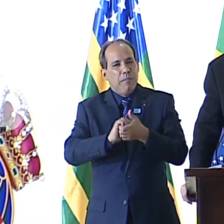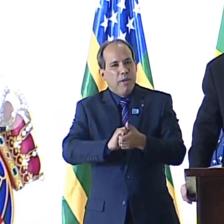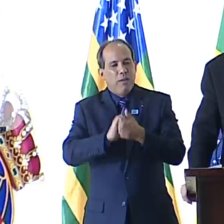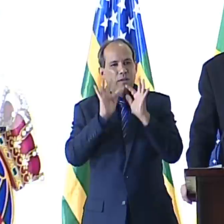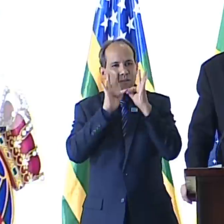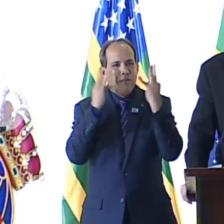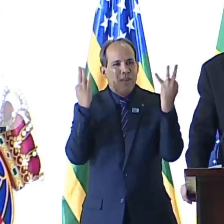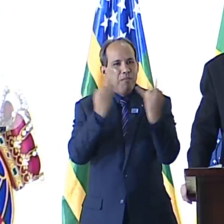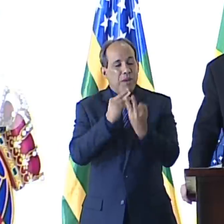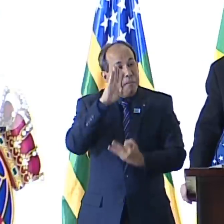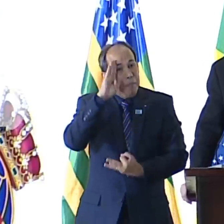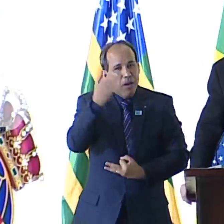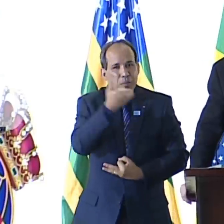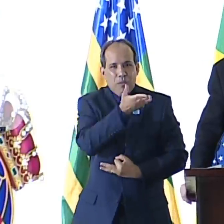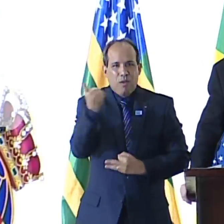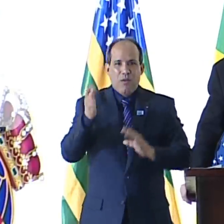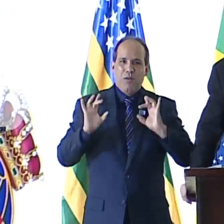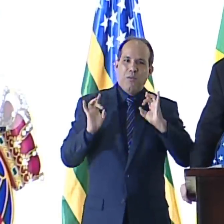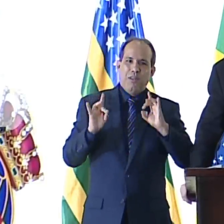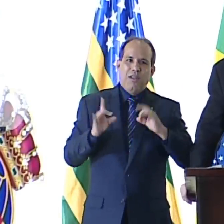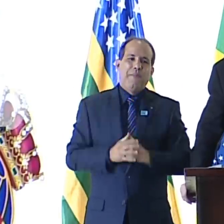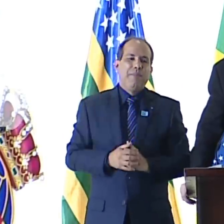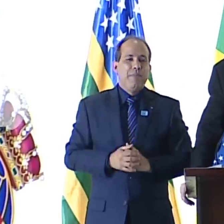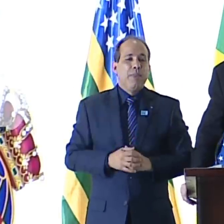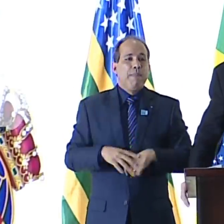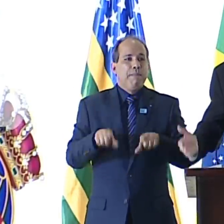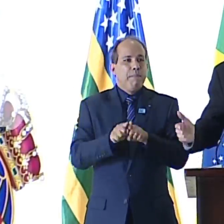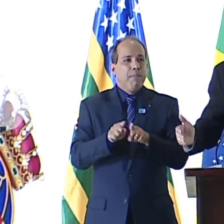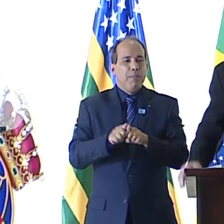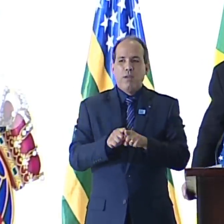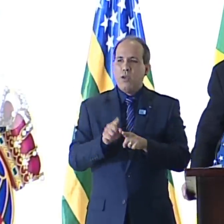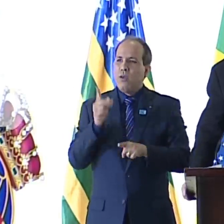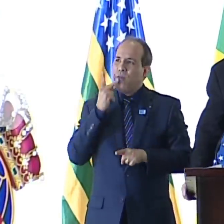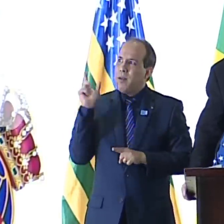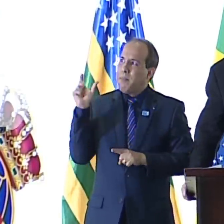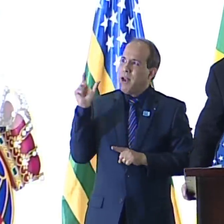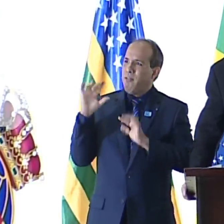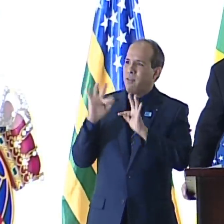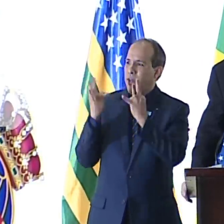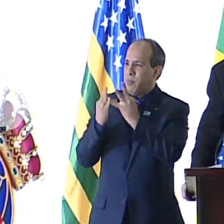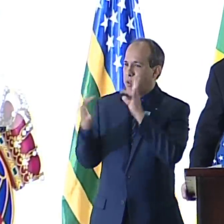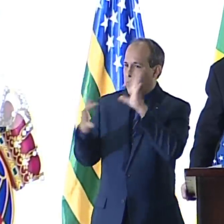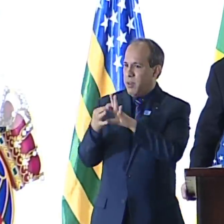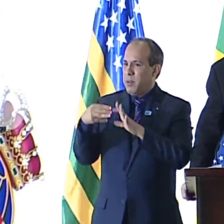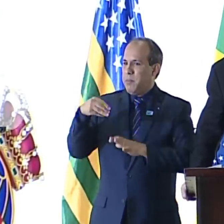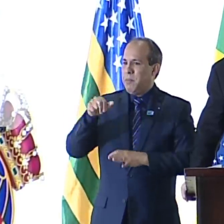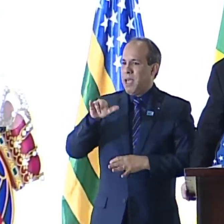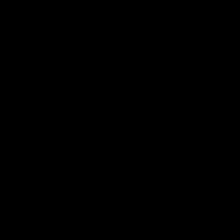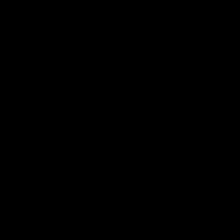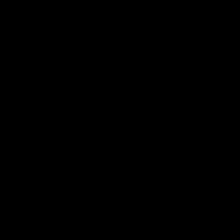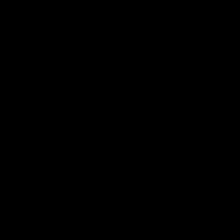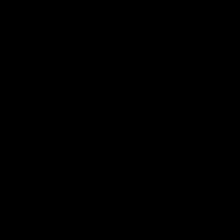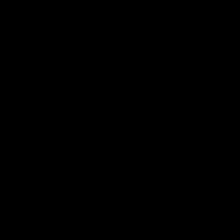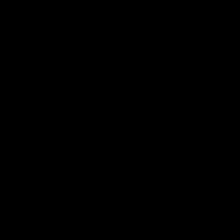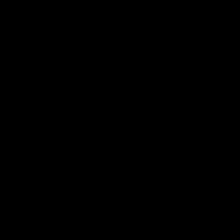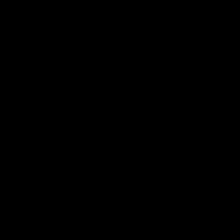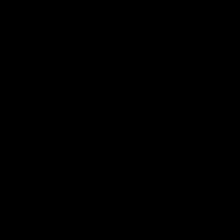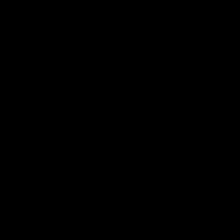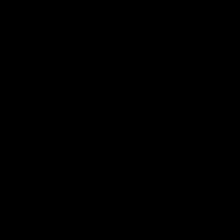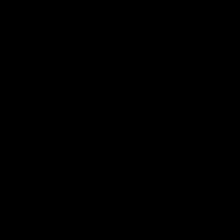também, muito especialmente, e, falando em família, Maria Eduarda, minha companheira nessa